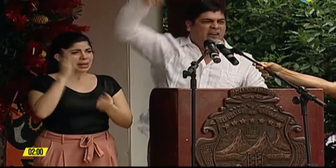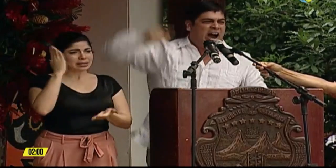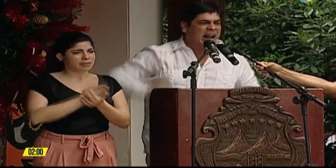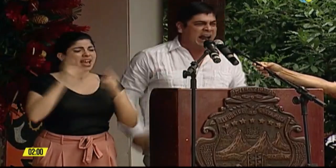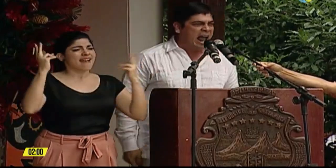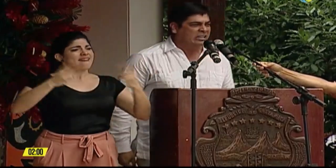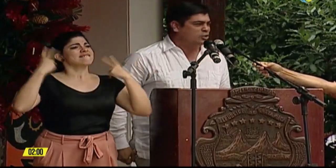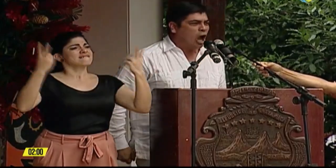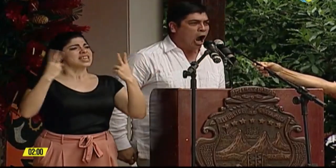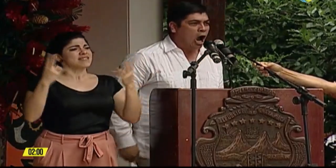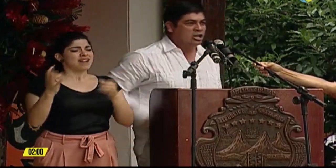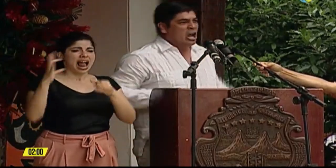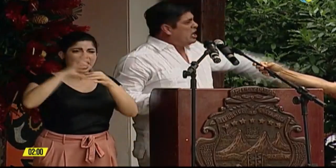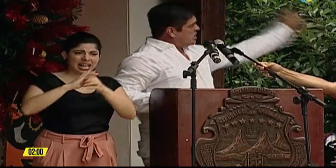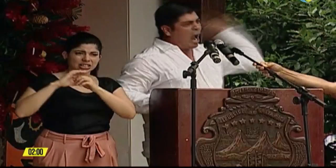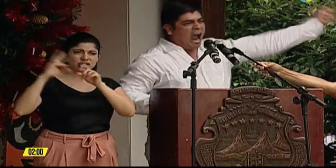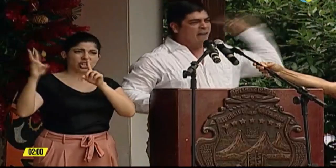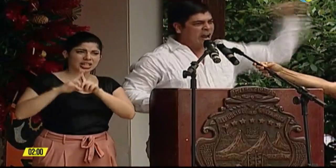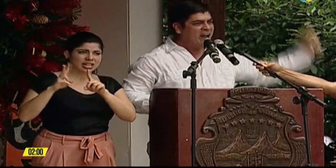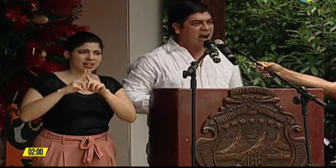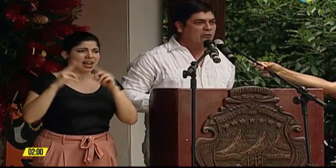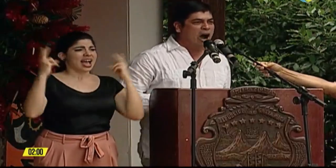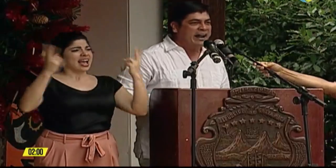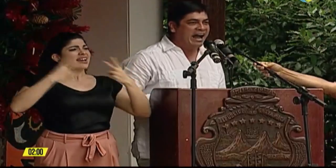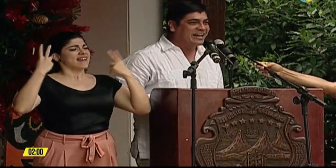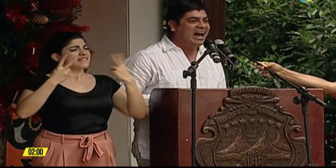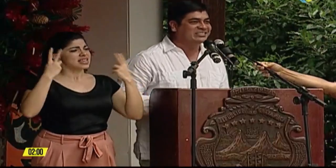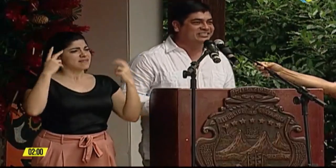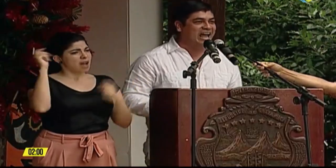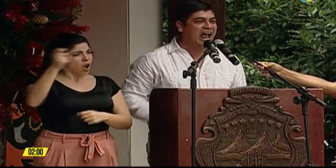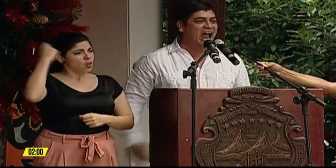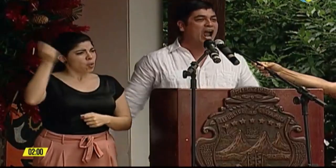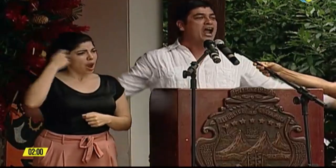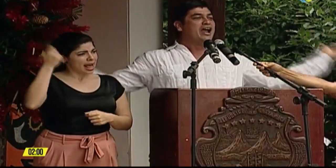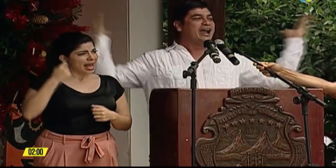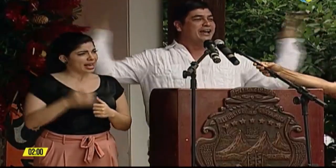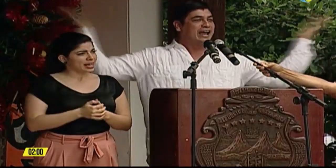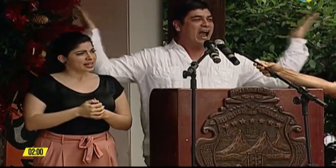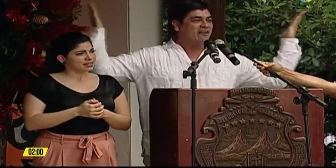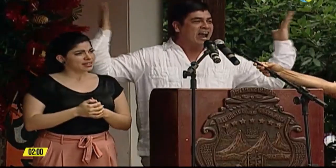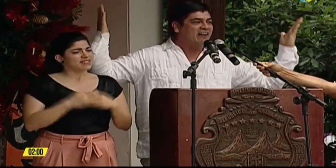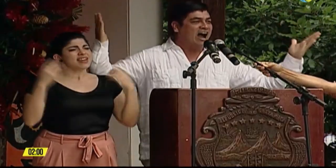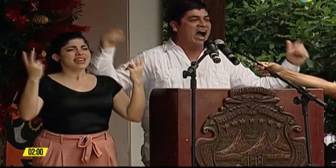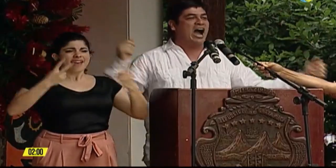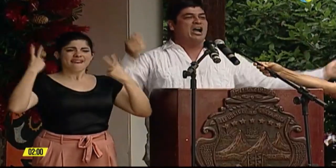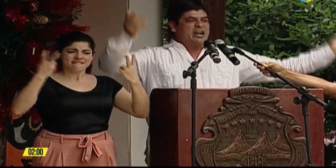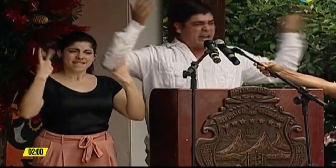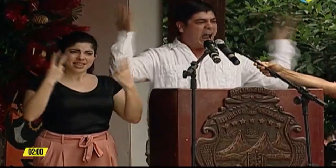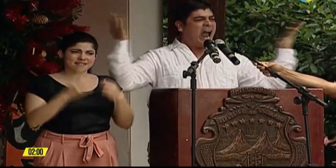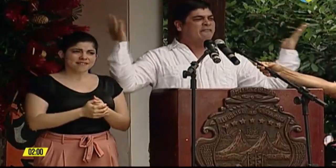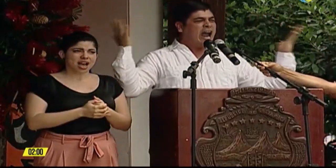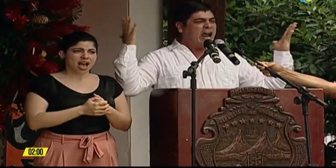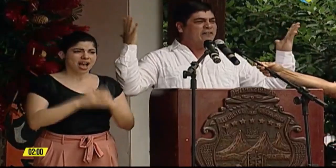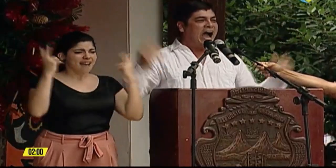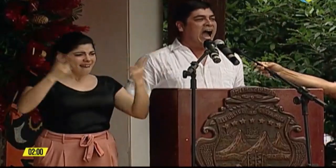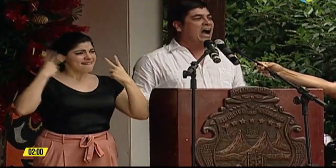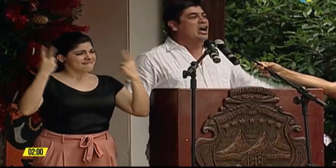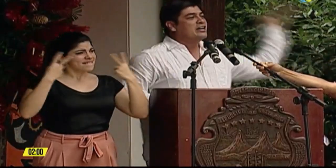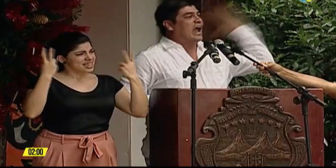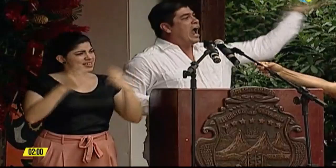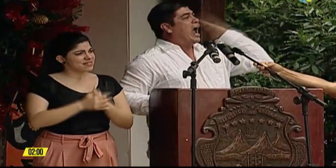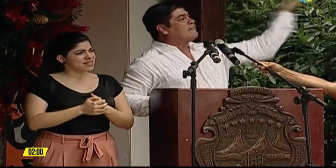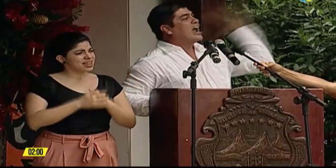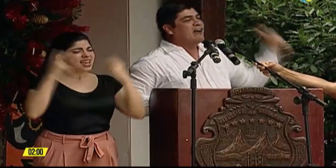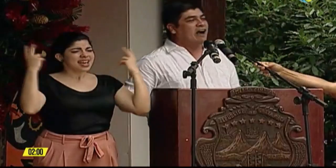¡Que viva la anexión! ¡Que viva Guanacaste! ¡Que viva